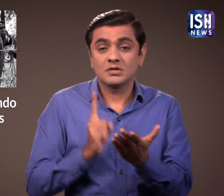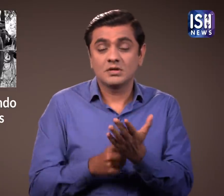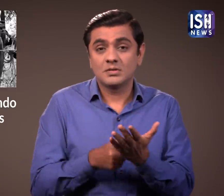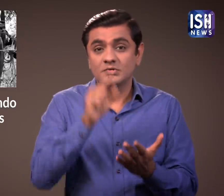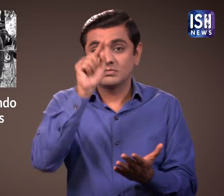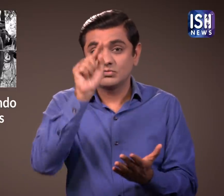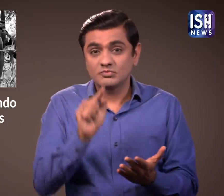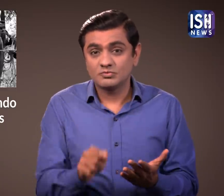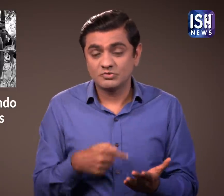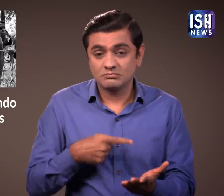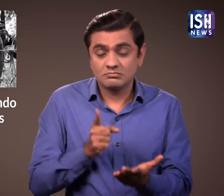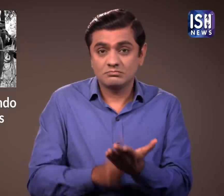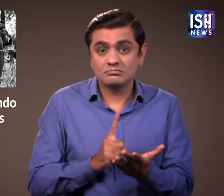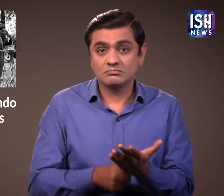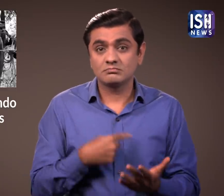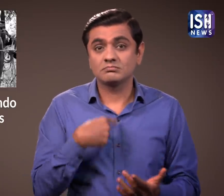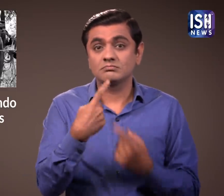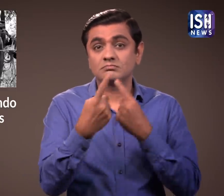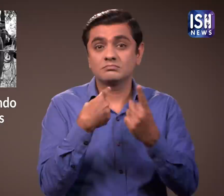को उनकी मांगों पर बात करने के लिए भेजे